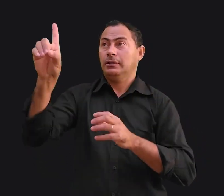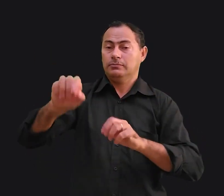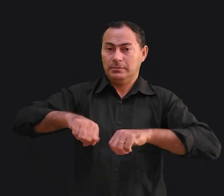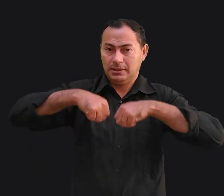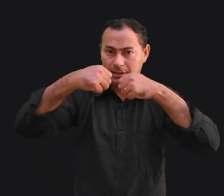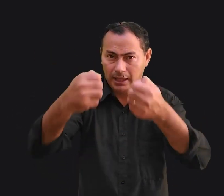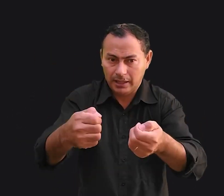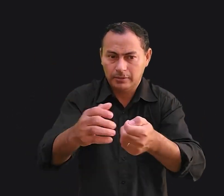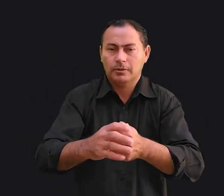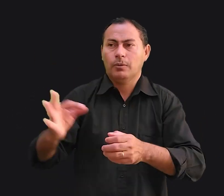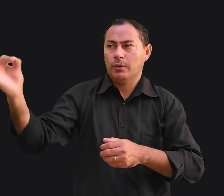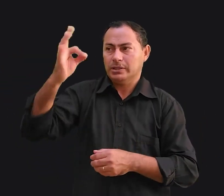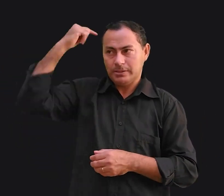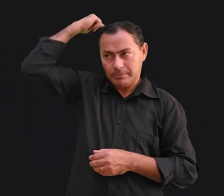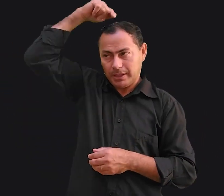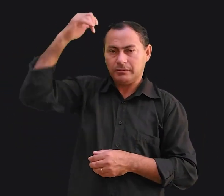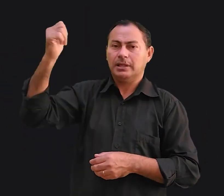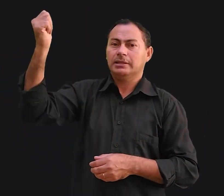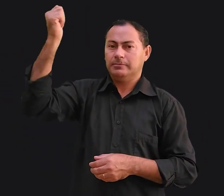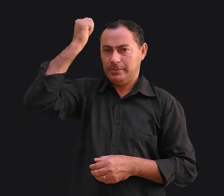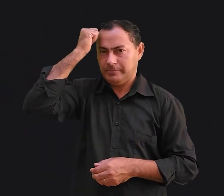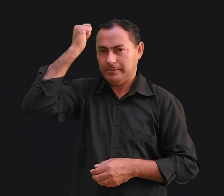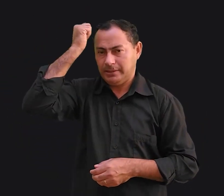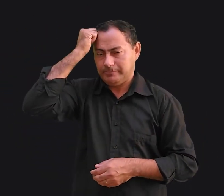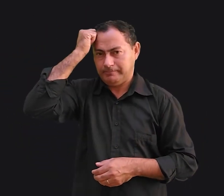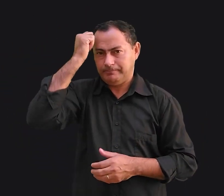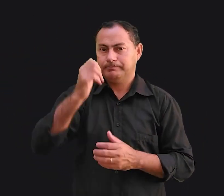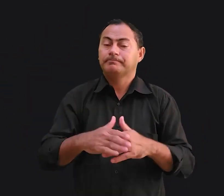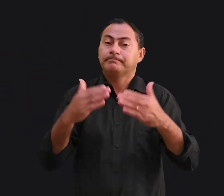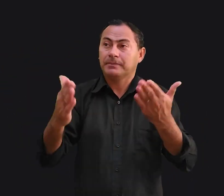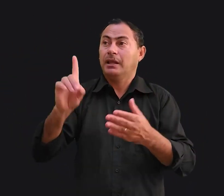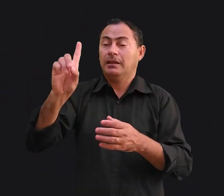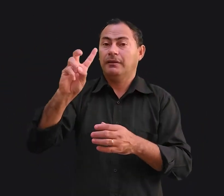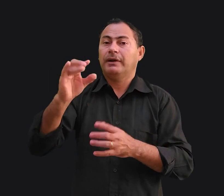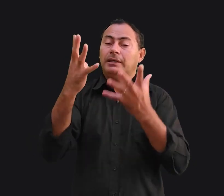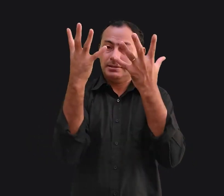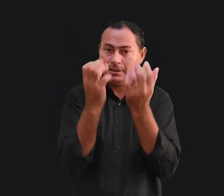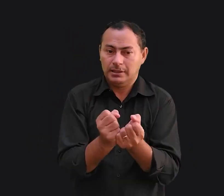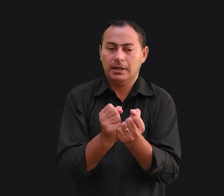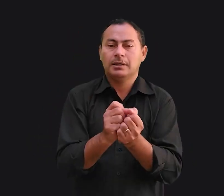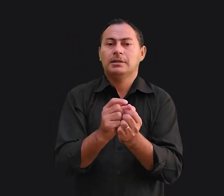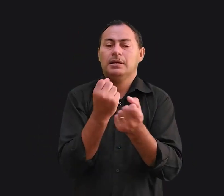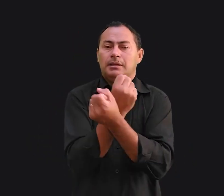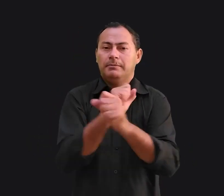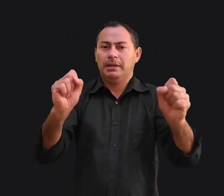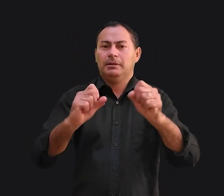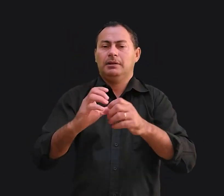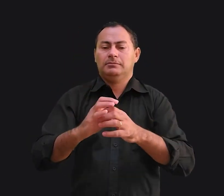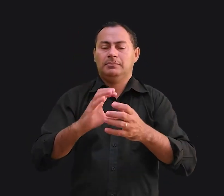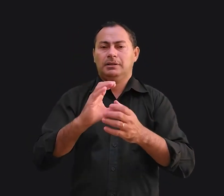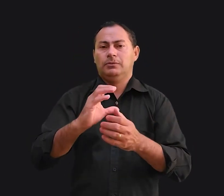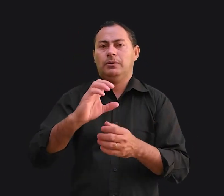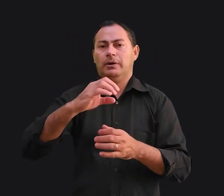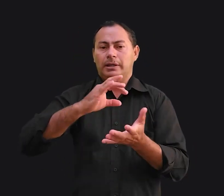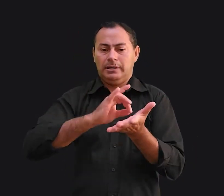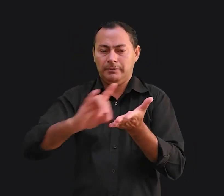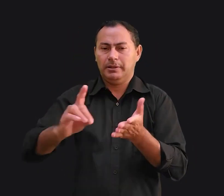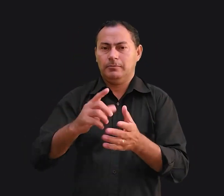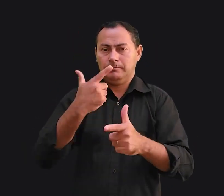lhe dará o Espírito de arrependimento. Então ele vai aceitar será liberto das garras do inimigo. O problema